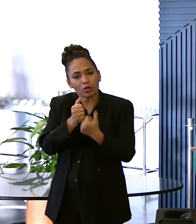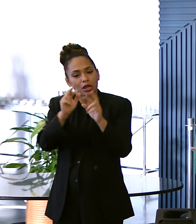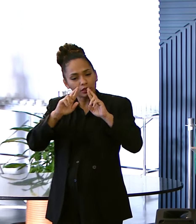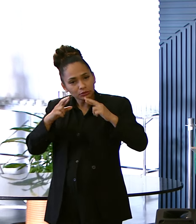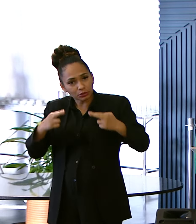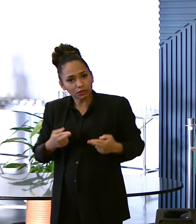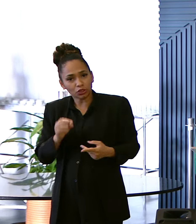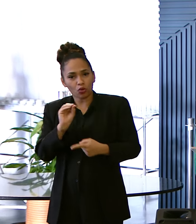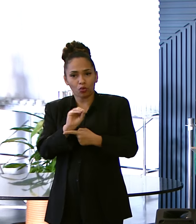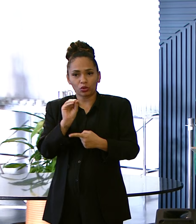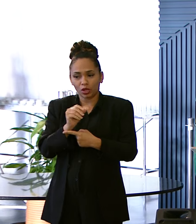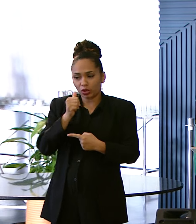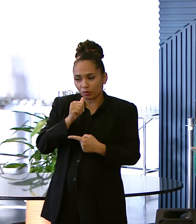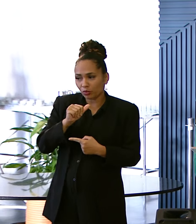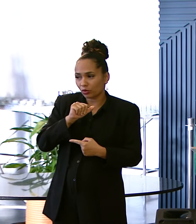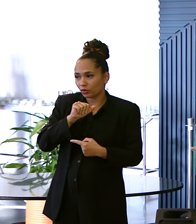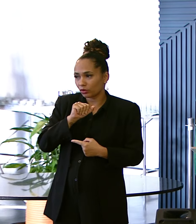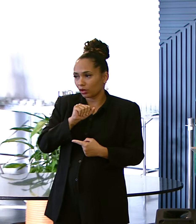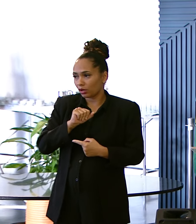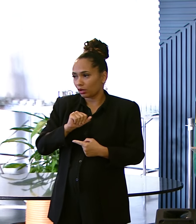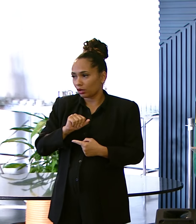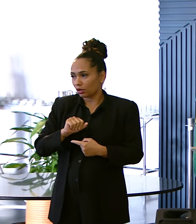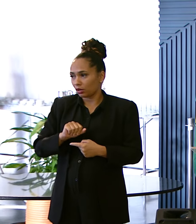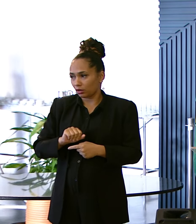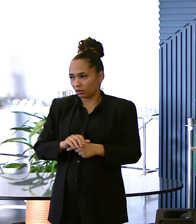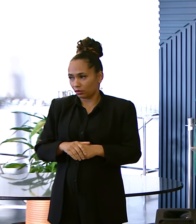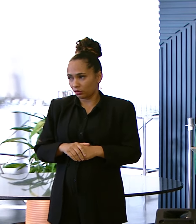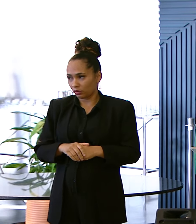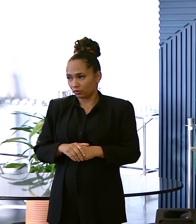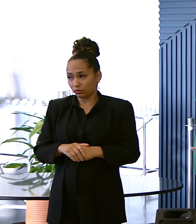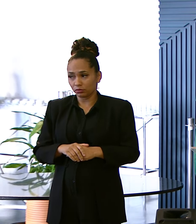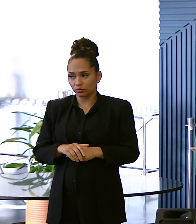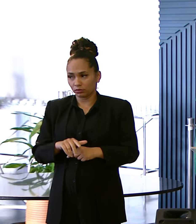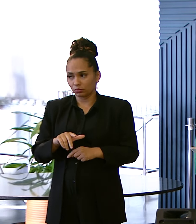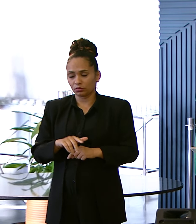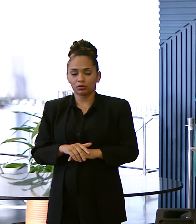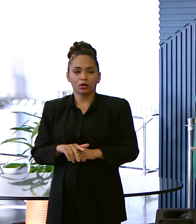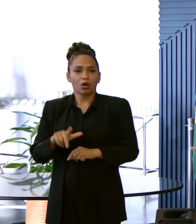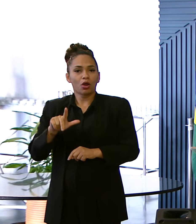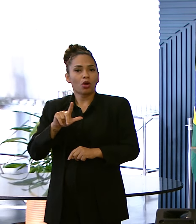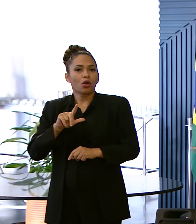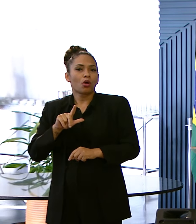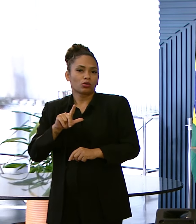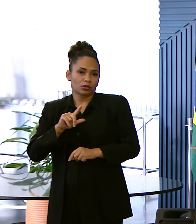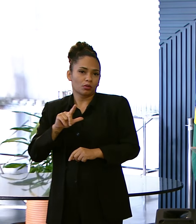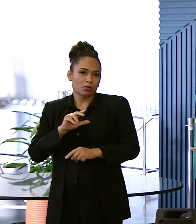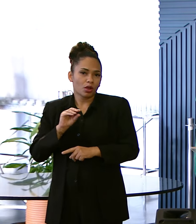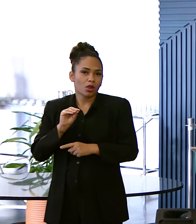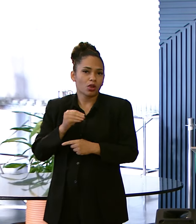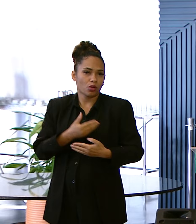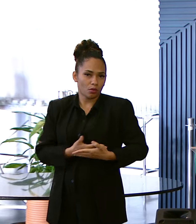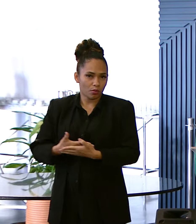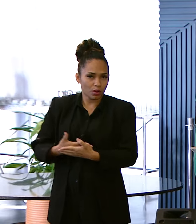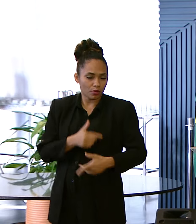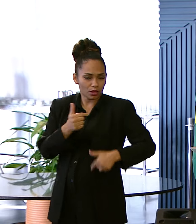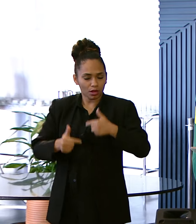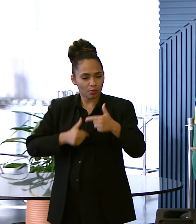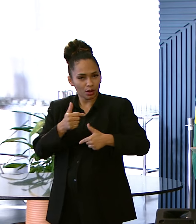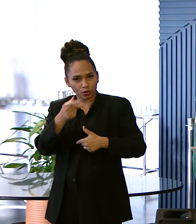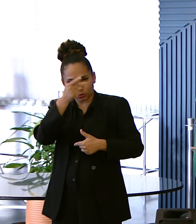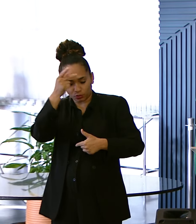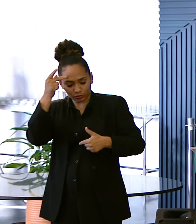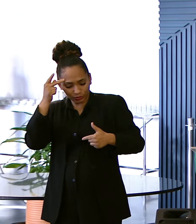E seu bebê São premissas Da minha equipe E tenho orgulho De dizer Que trabalho Com pessoas Maravilhosas E dedicadas